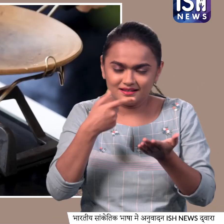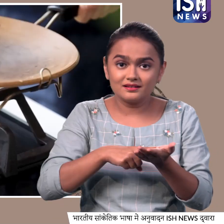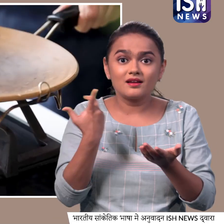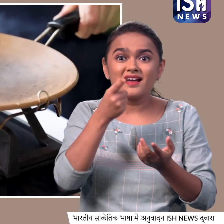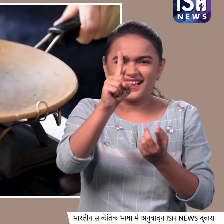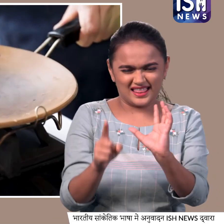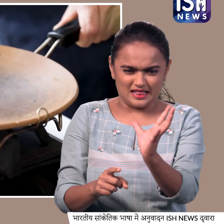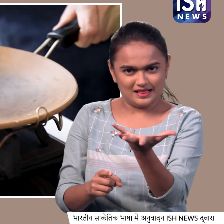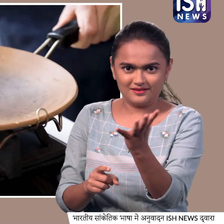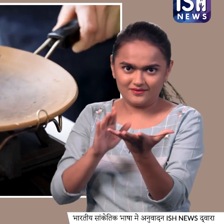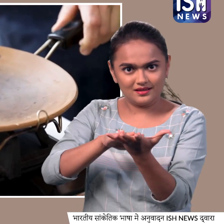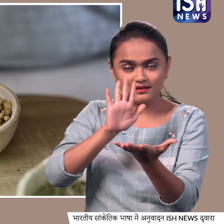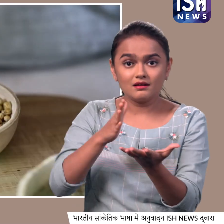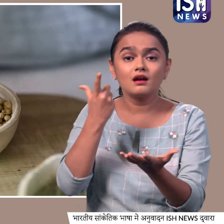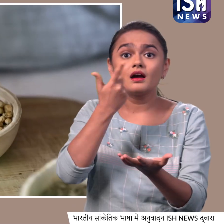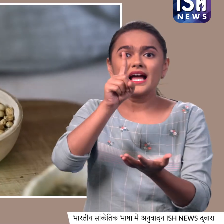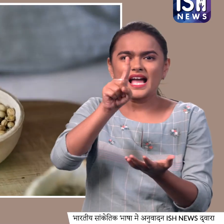तबा ले और उस पर डाले 1 टीस्पून